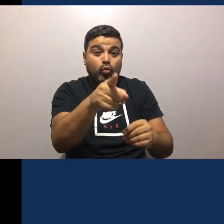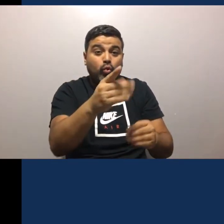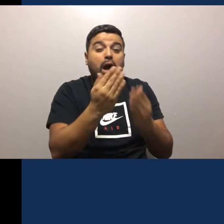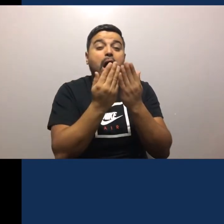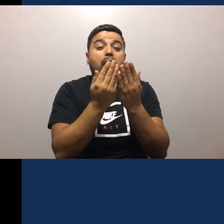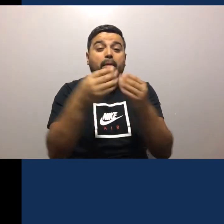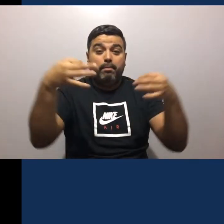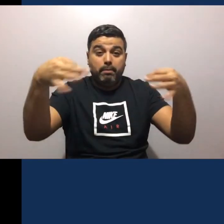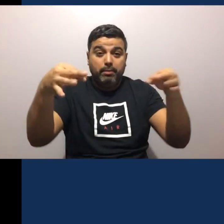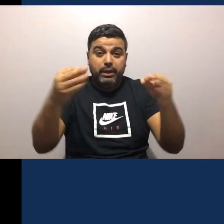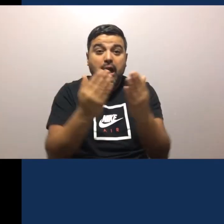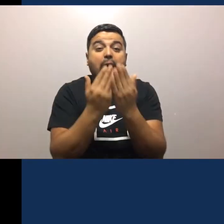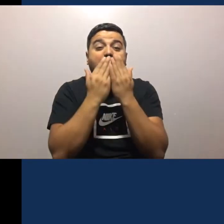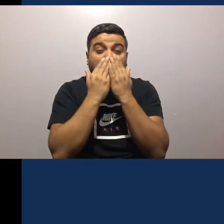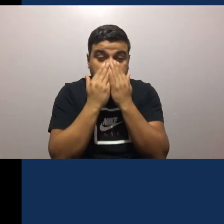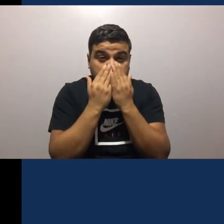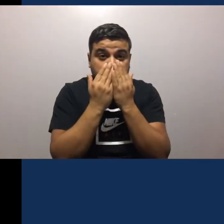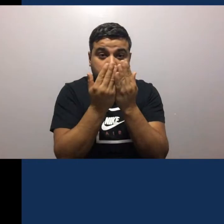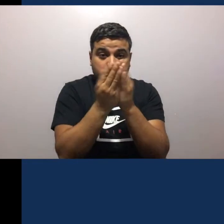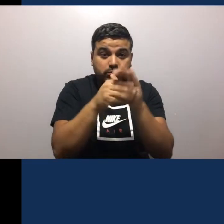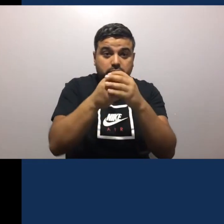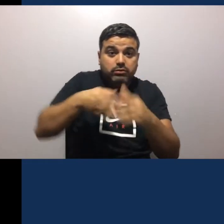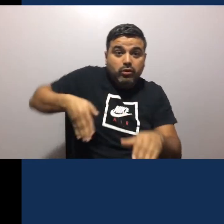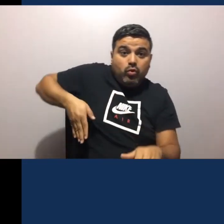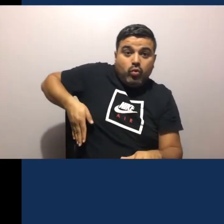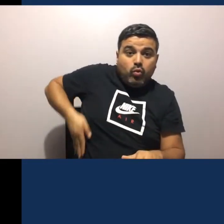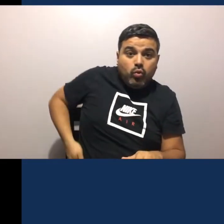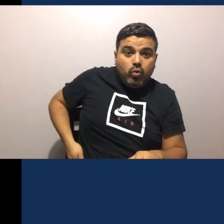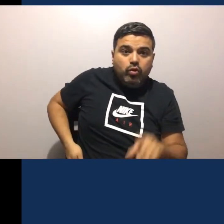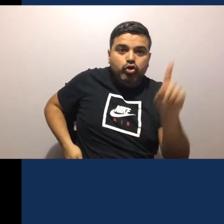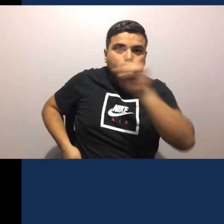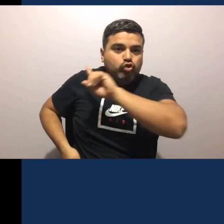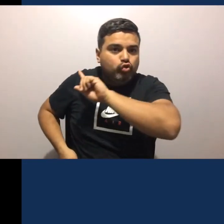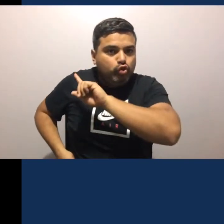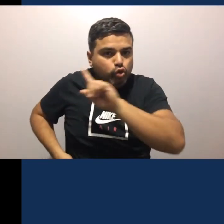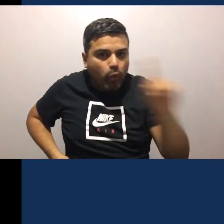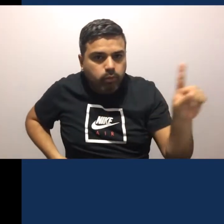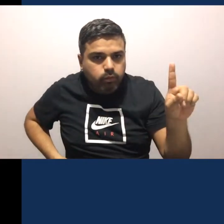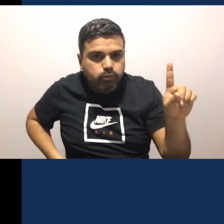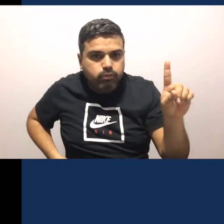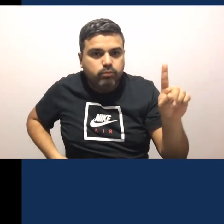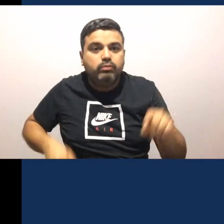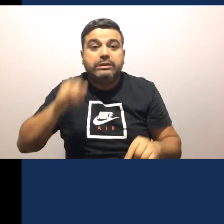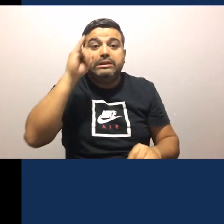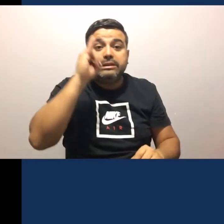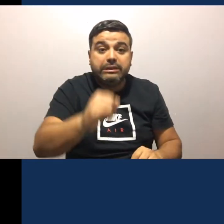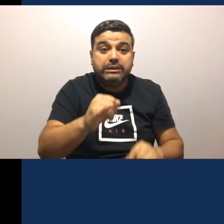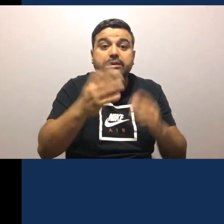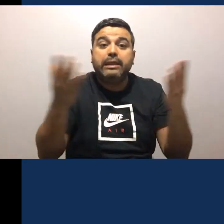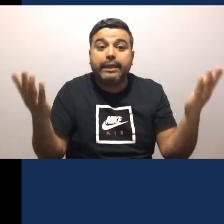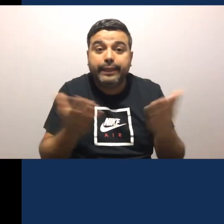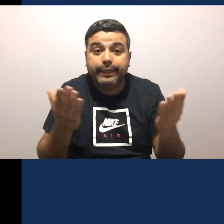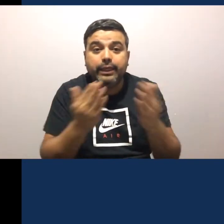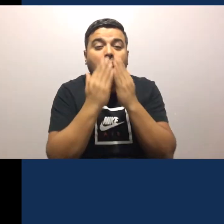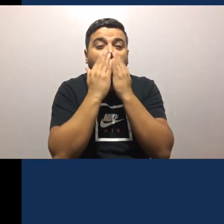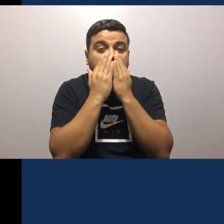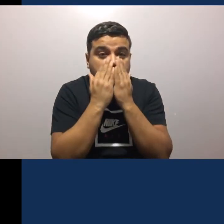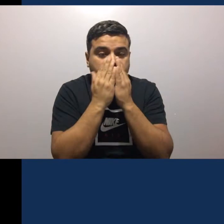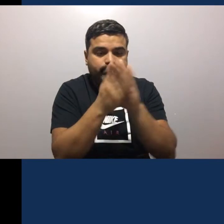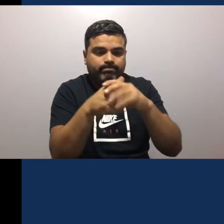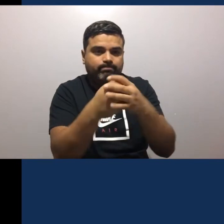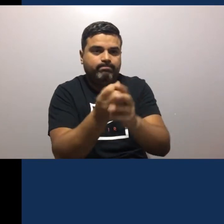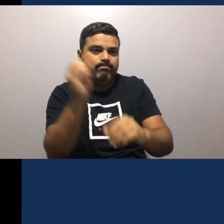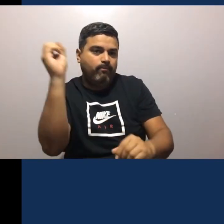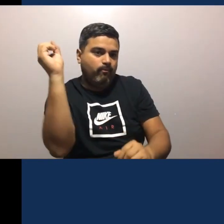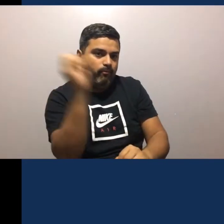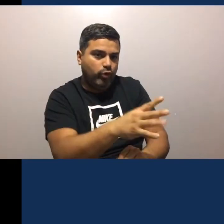Si estornudes Y te tapas La boca Con un papel O un pañuelito No te lo guardes Bótalo Y luego